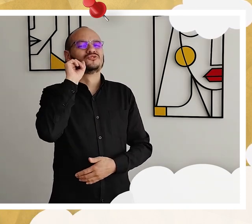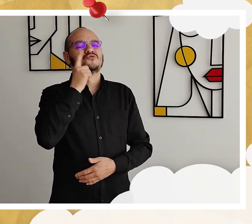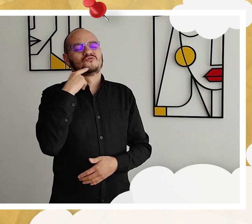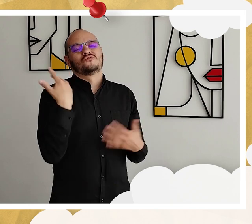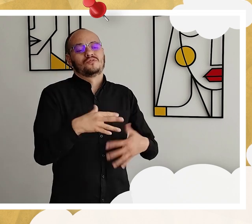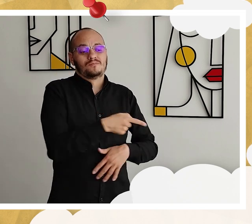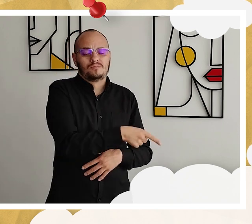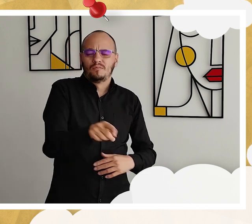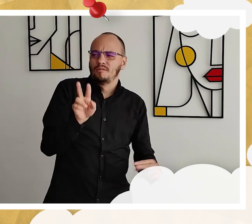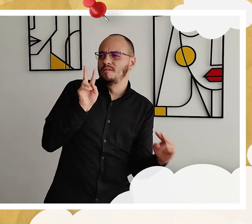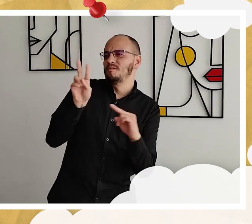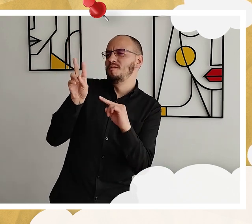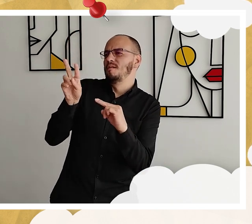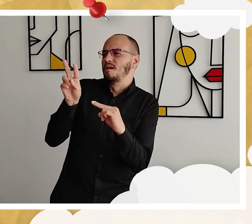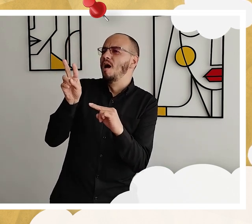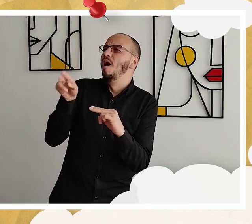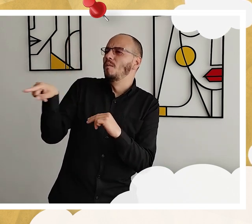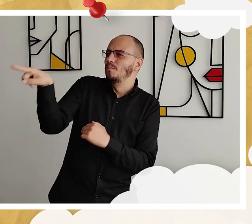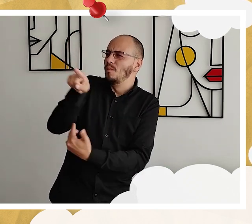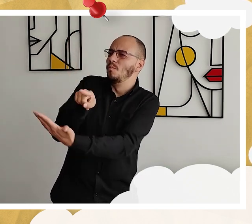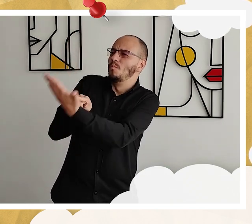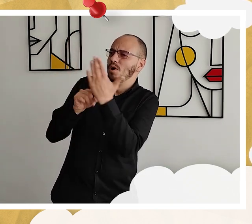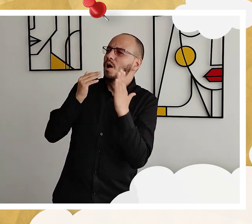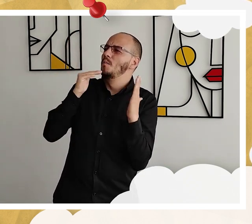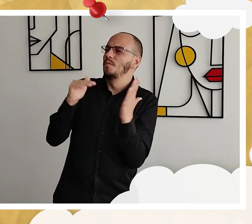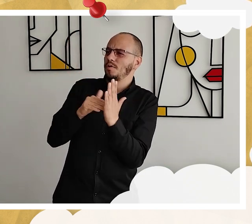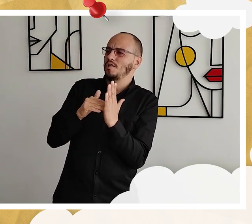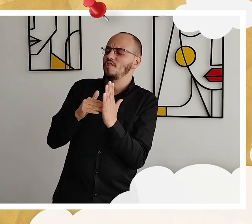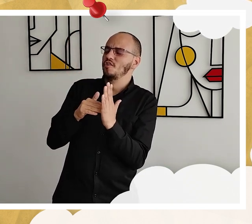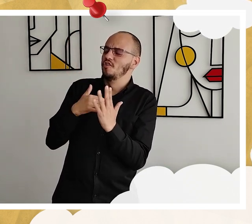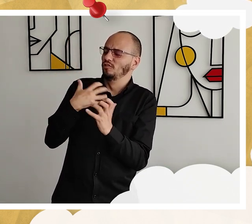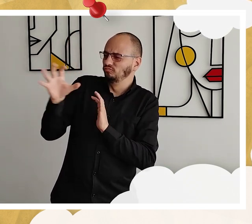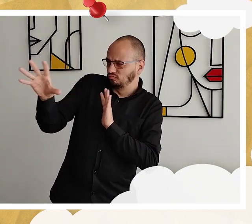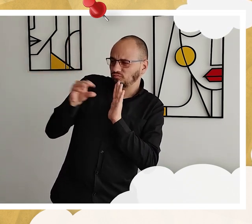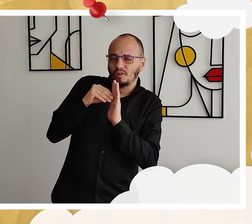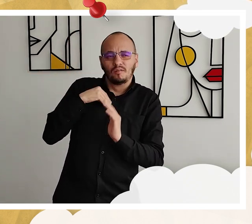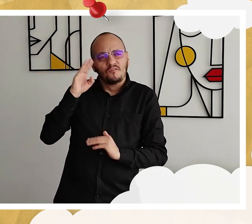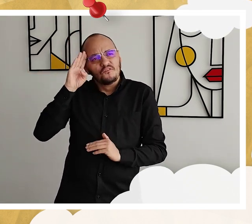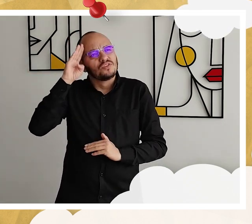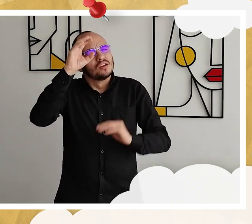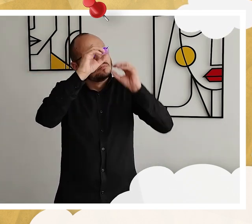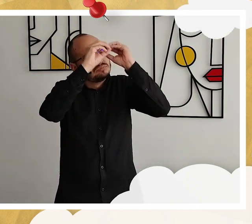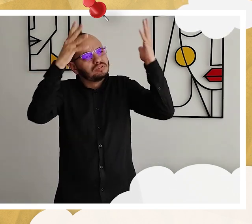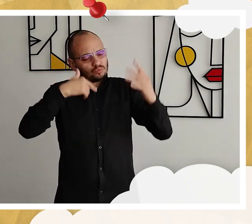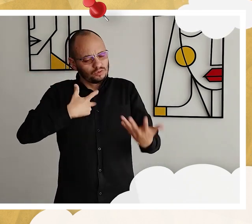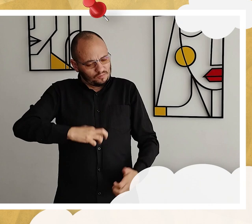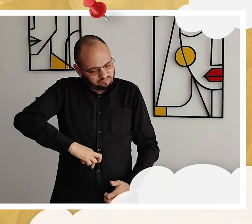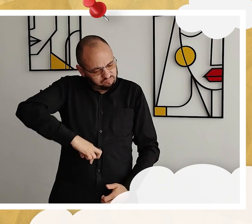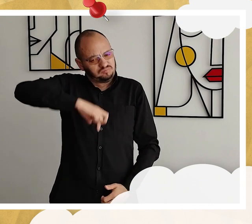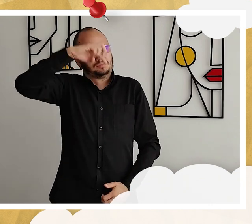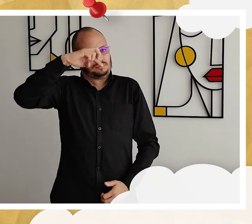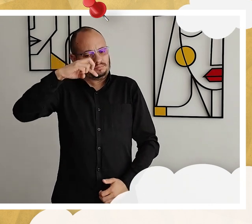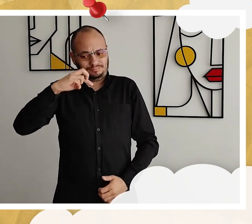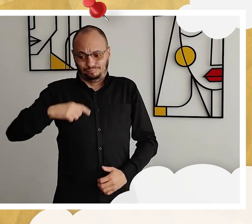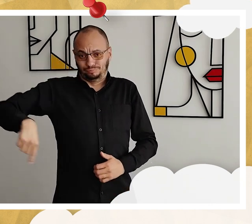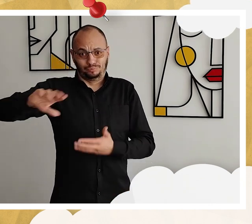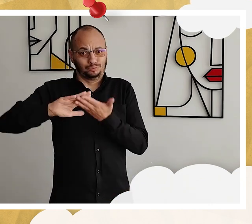niños sordos Y muestra de ejemplo con el fin de que los niños sordos Tengan aspiraciones profesionales y entre la misma comunidad nos